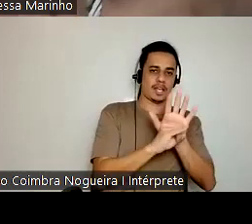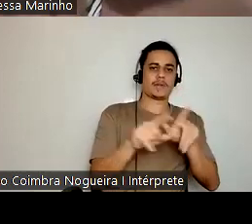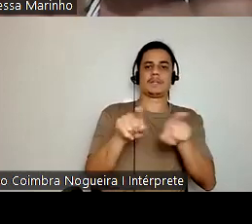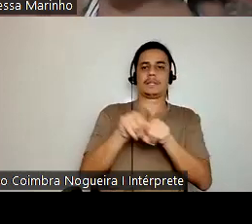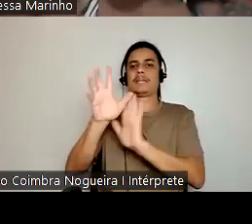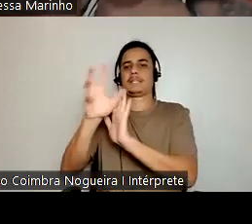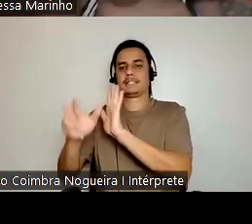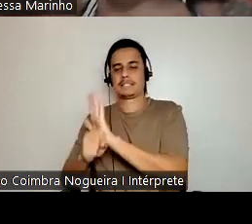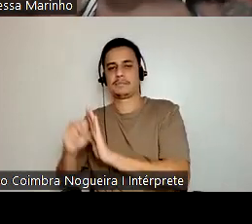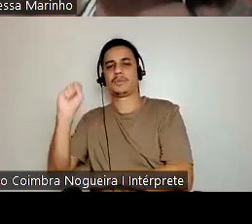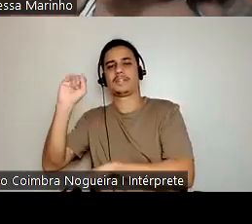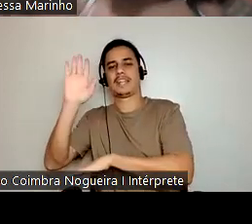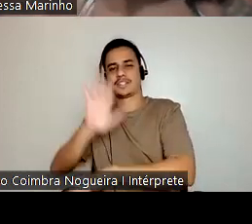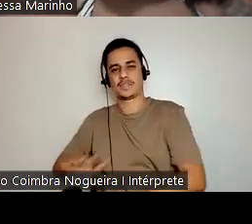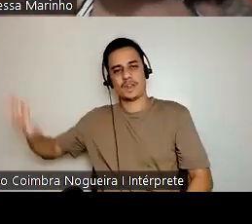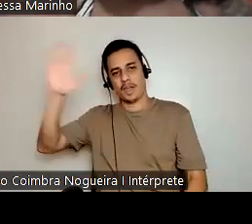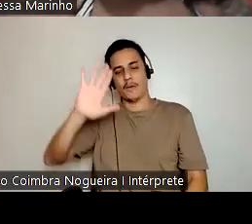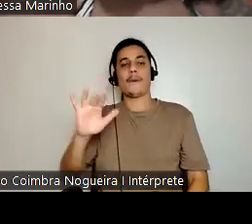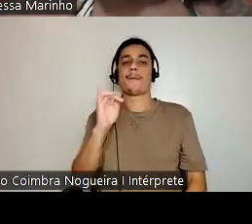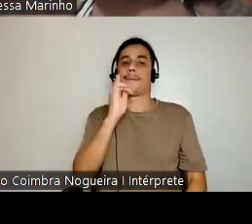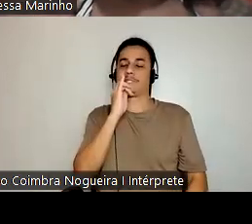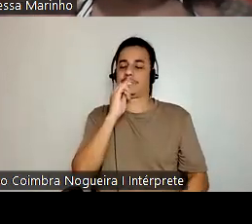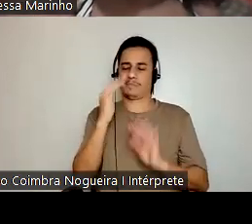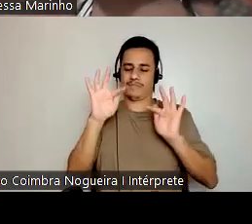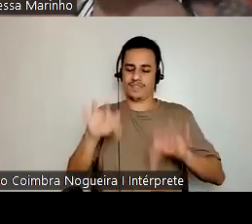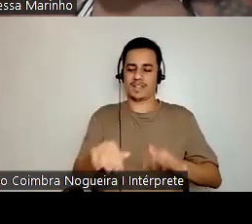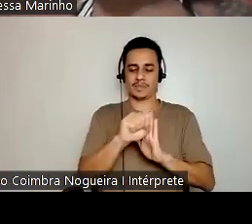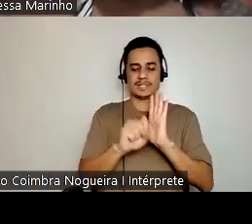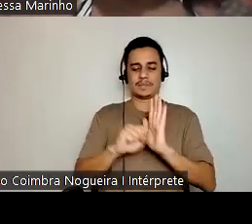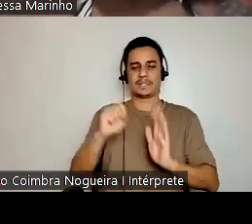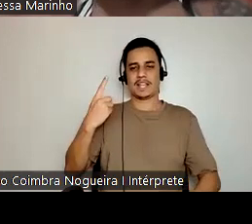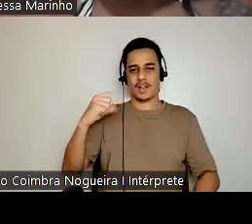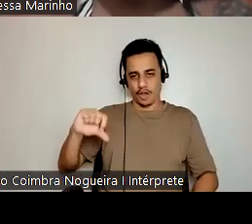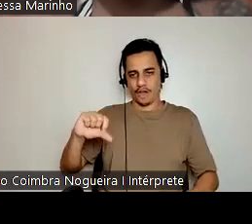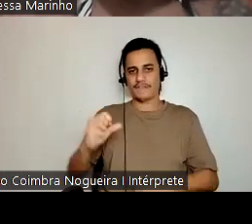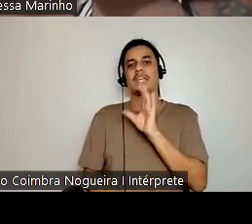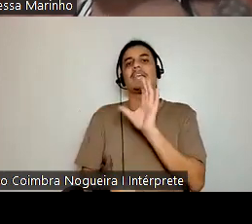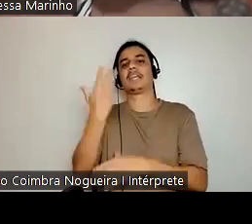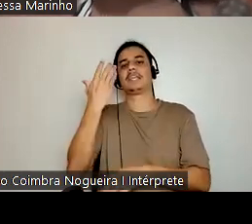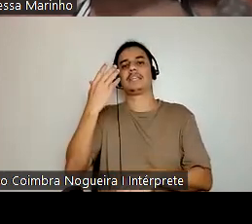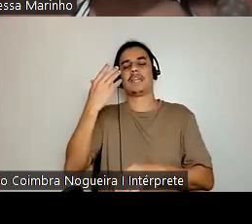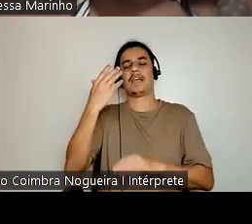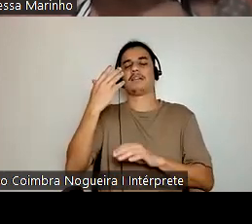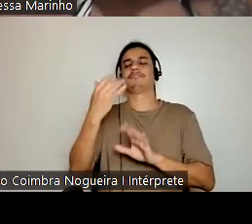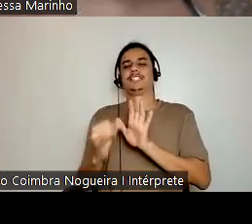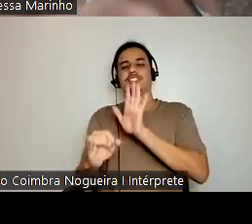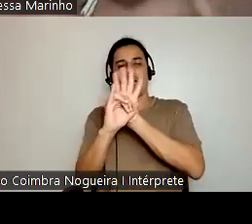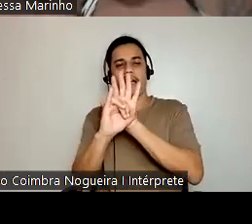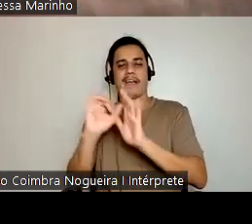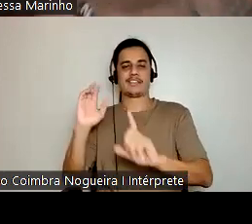final do século XIX, a gente cria uma determinada referência do que é identidade e do que é referência nacional,